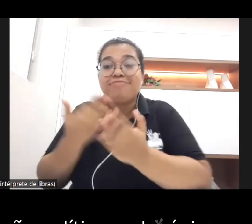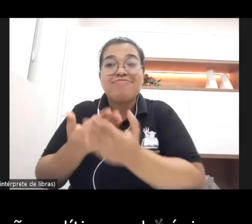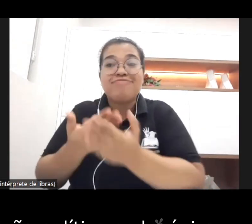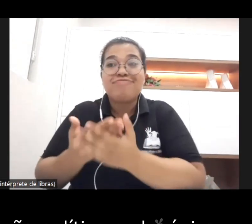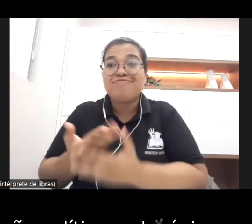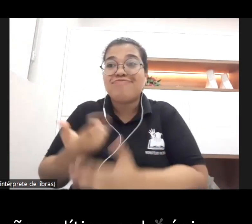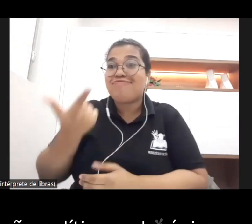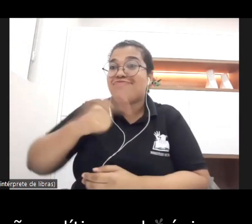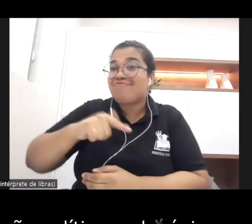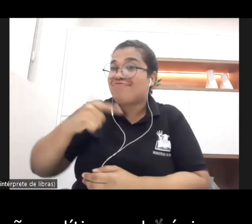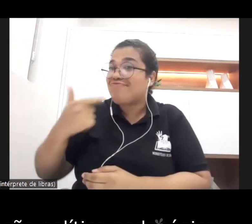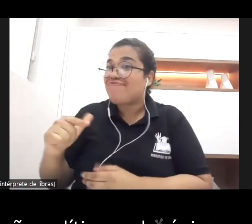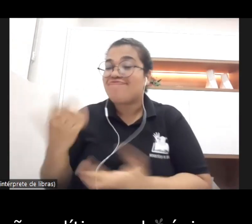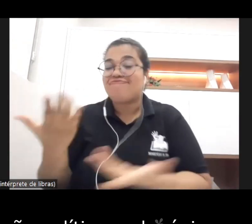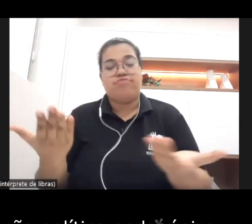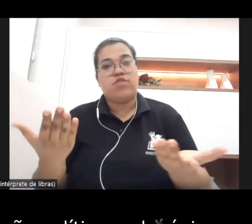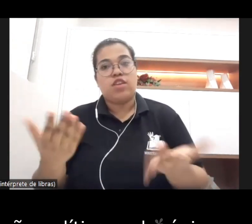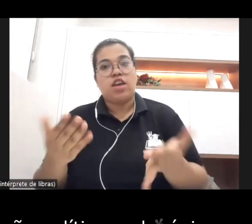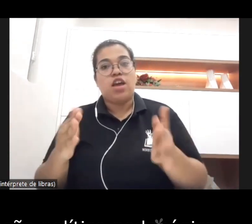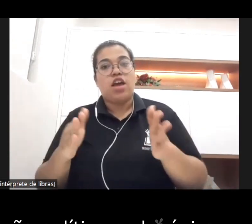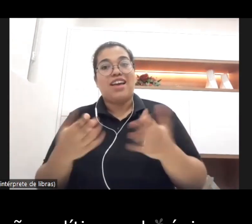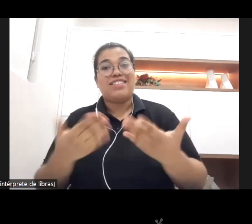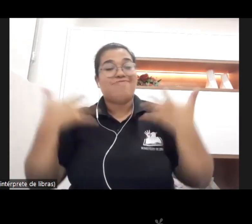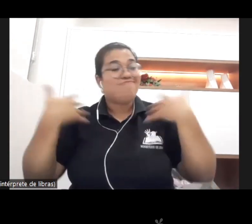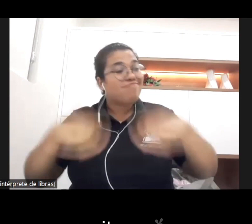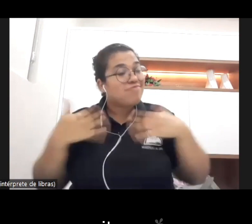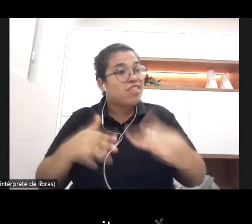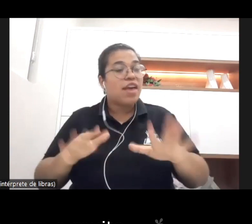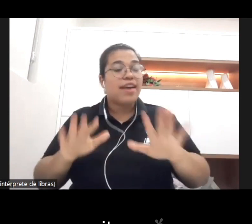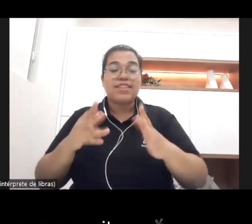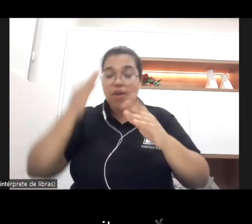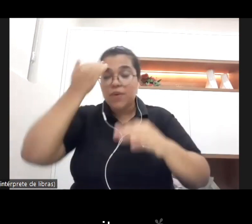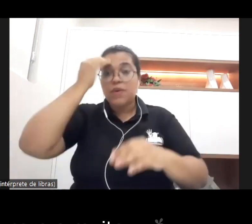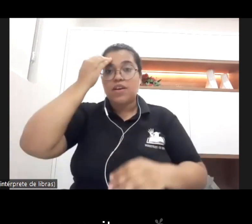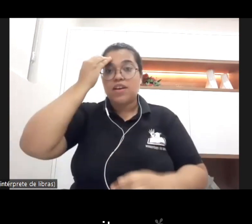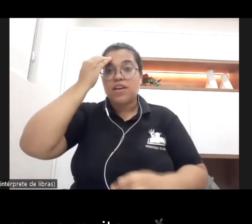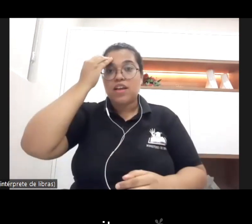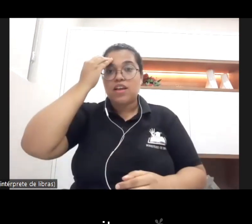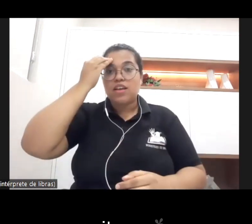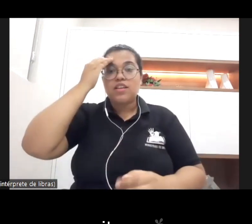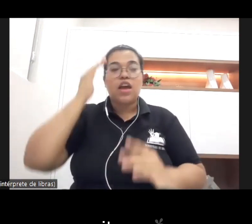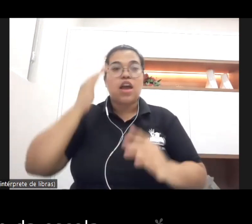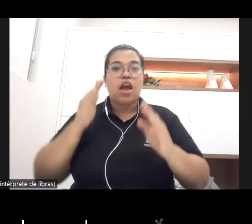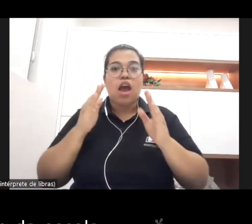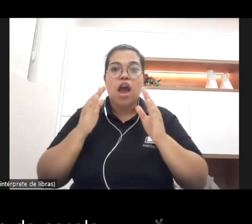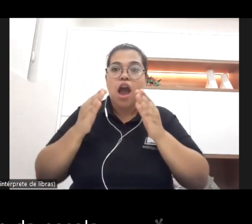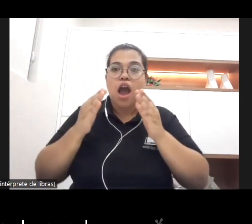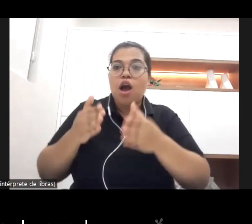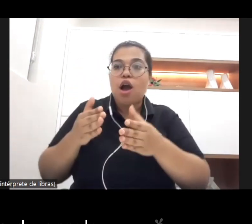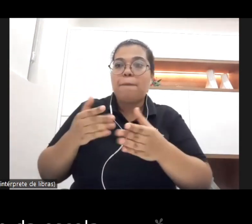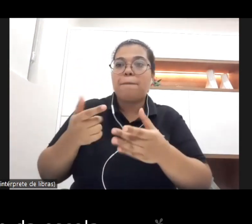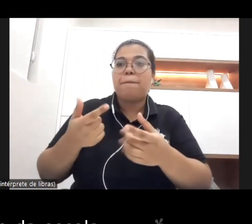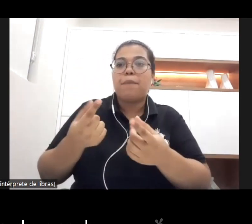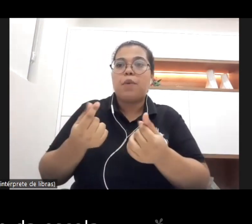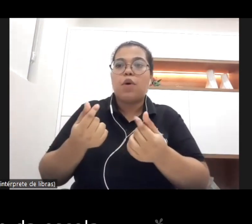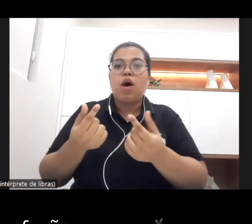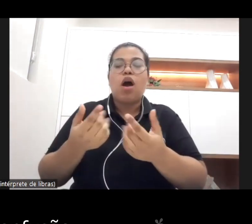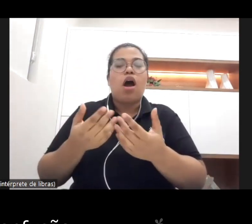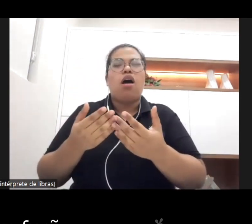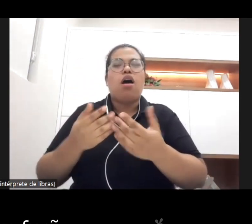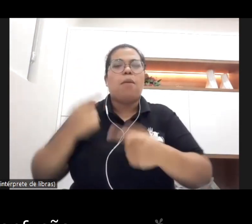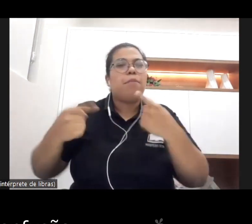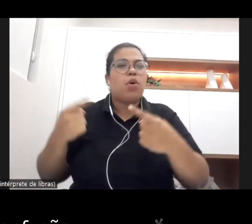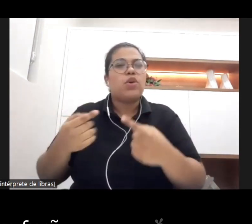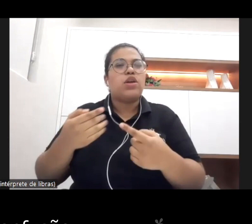particularidade da nossa ação política pedagógica esse termo é muito caro muito conflituoso dentro da escola